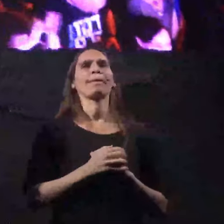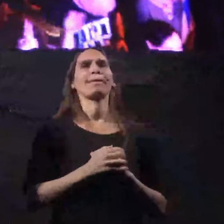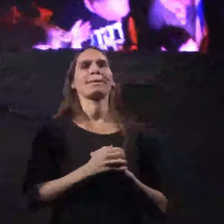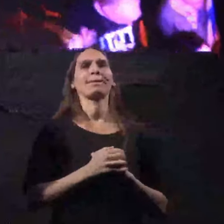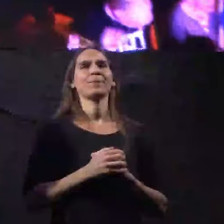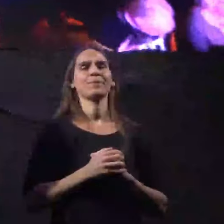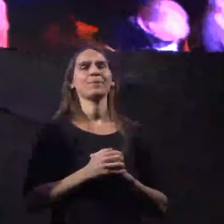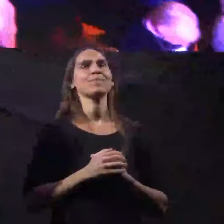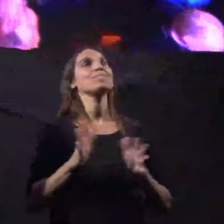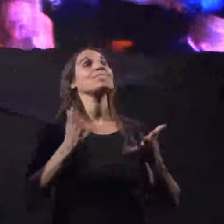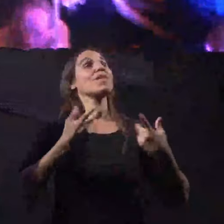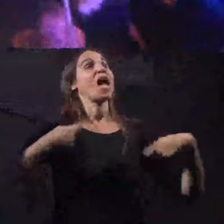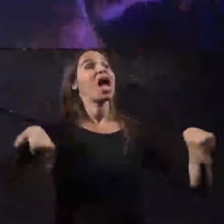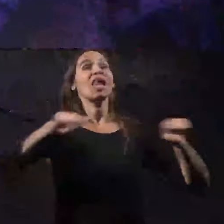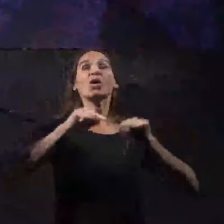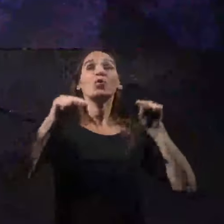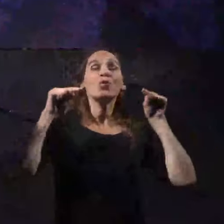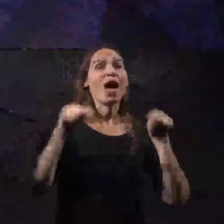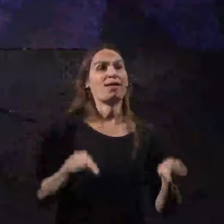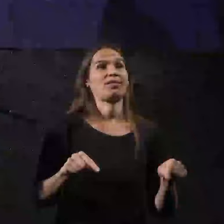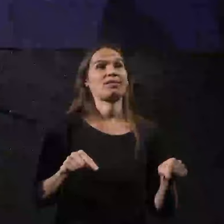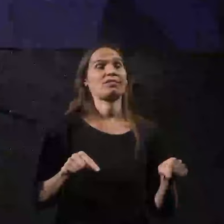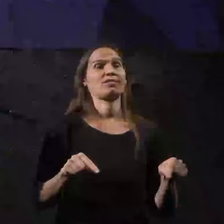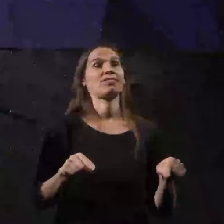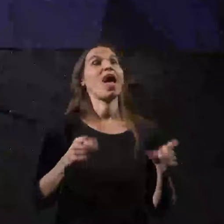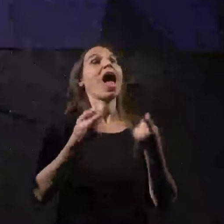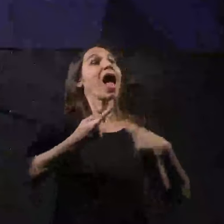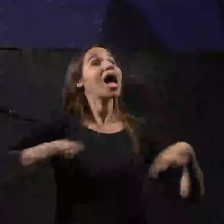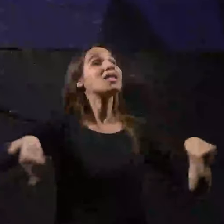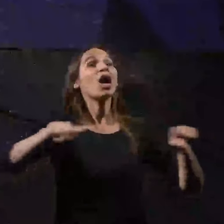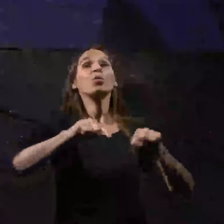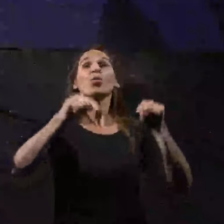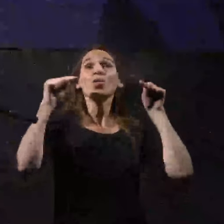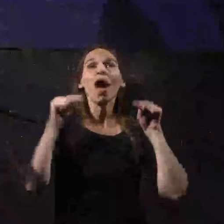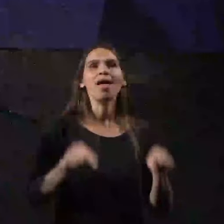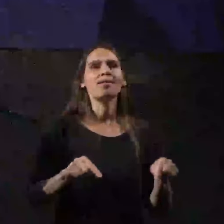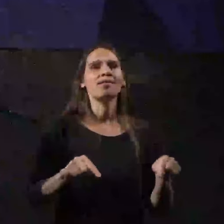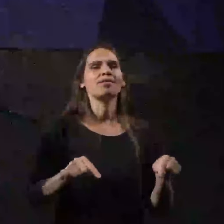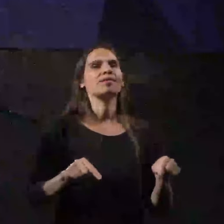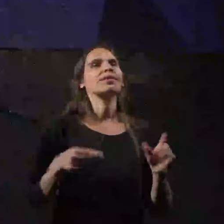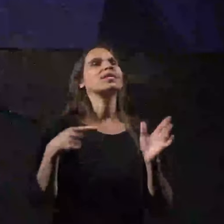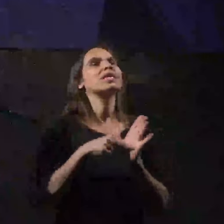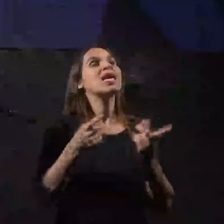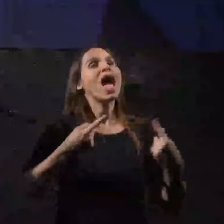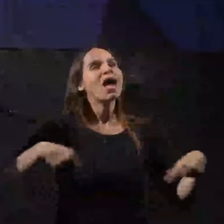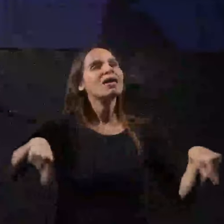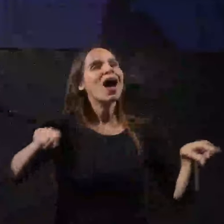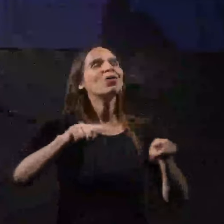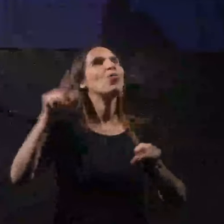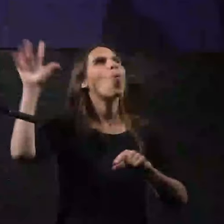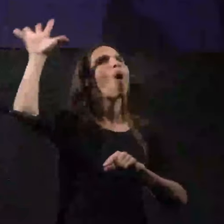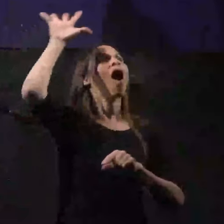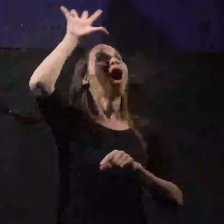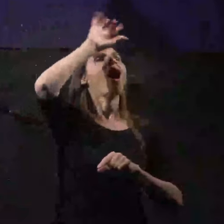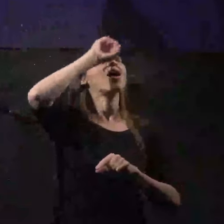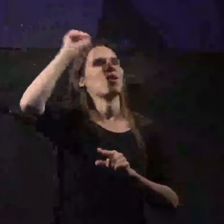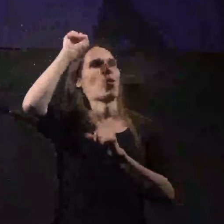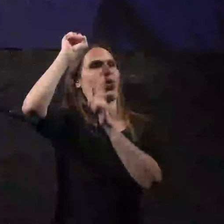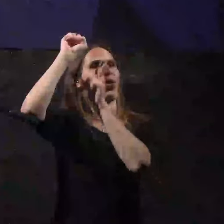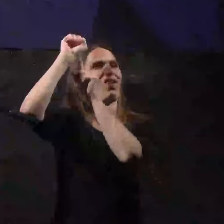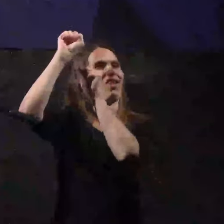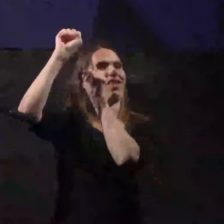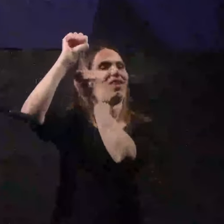אנחנו כאן אנחנו כאן כי אנחנו רעיון שרוב